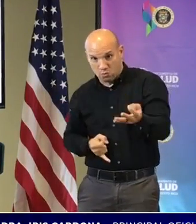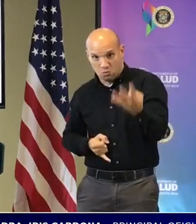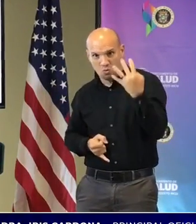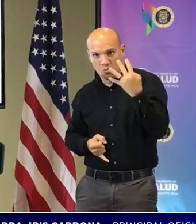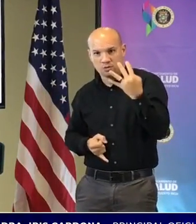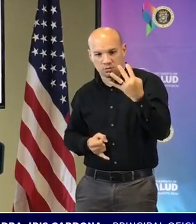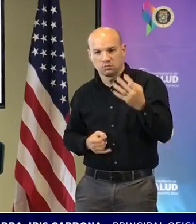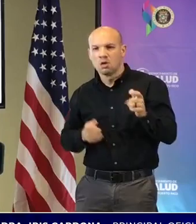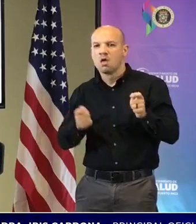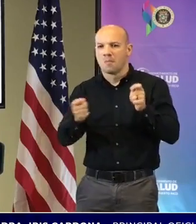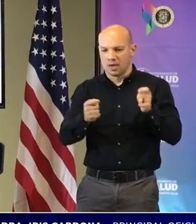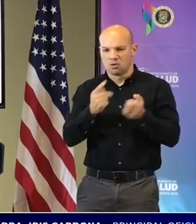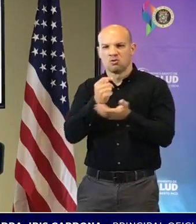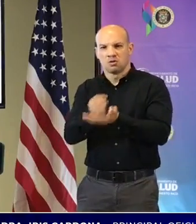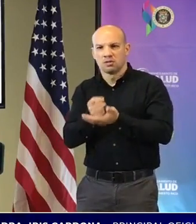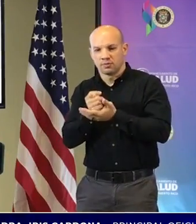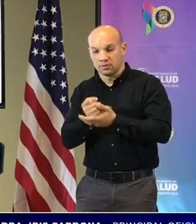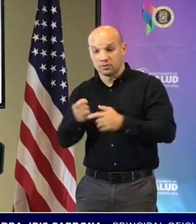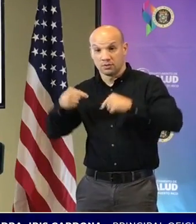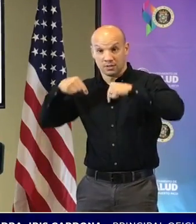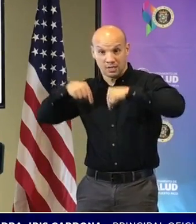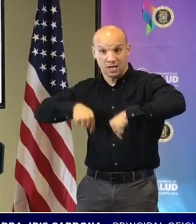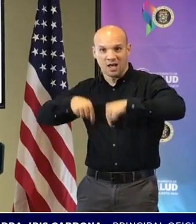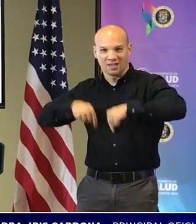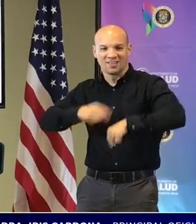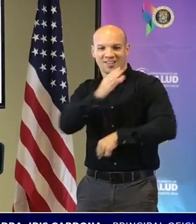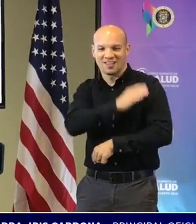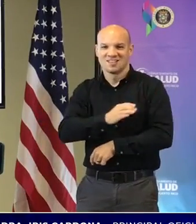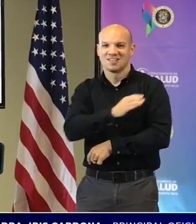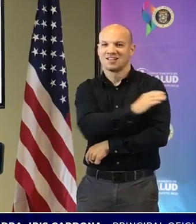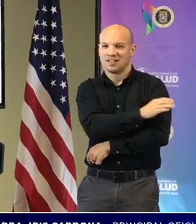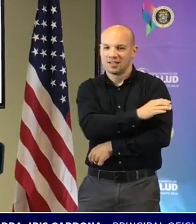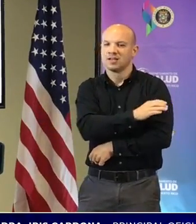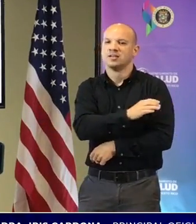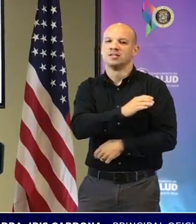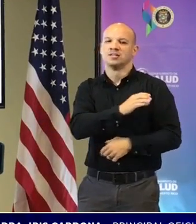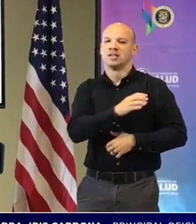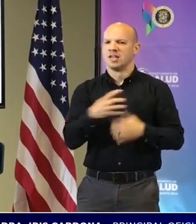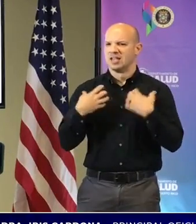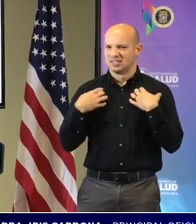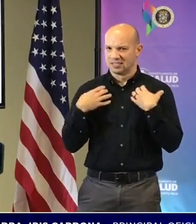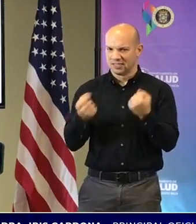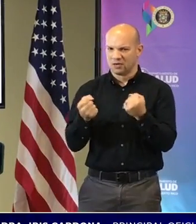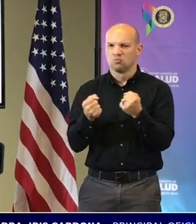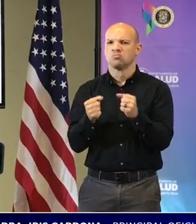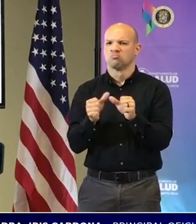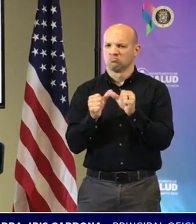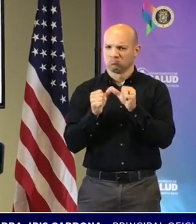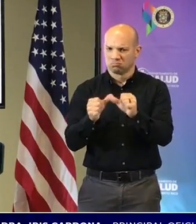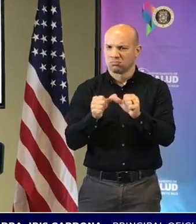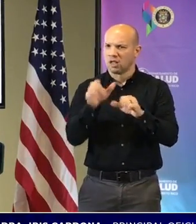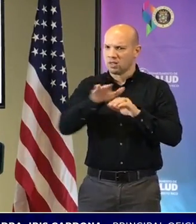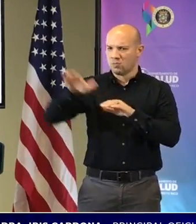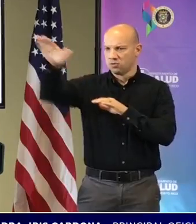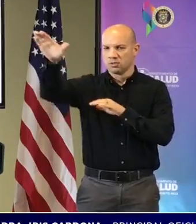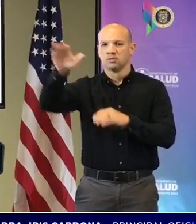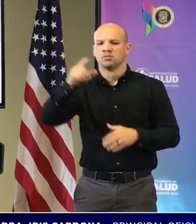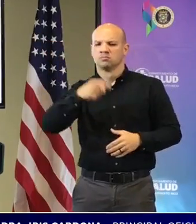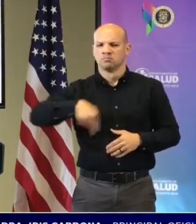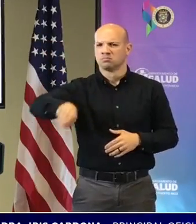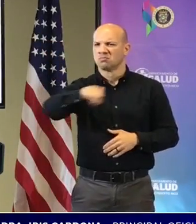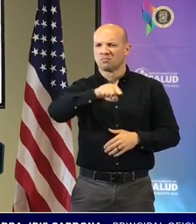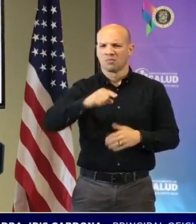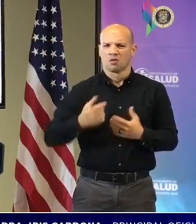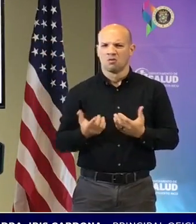clínicas de salud integral de la montaña han sido pioneros pero la expectativa es una vez que haya trabajado